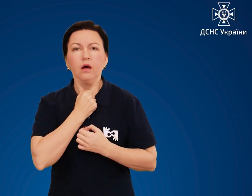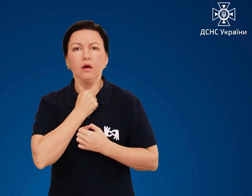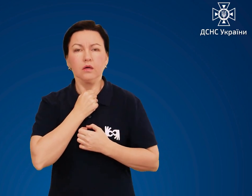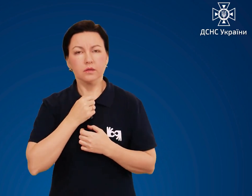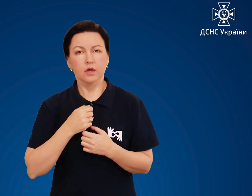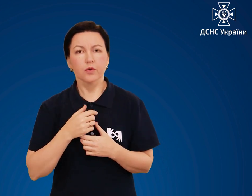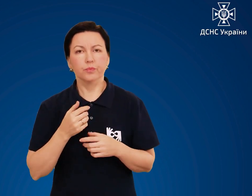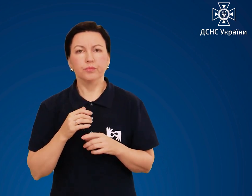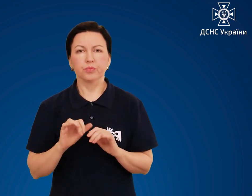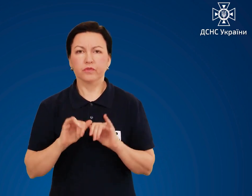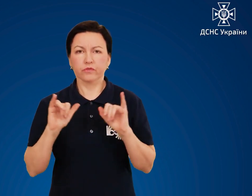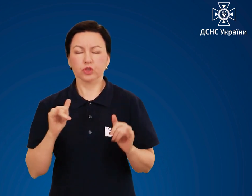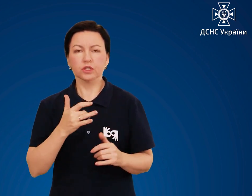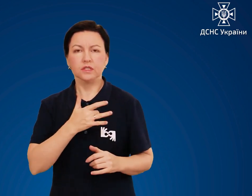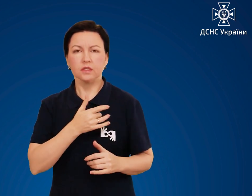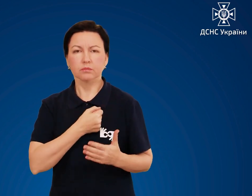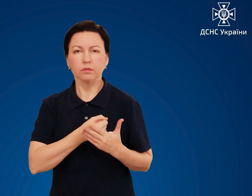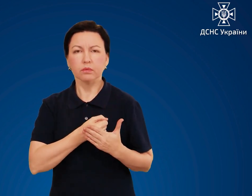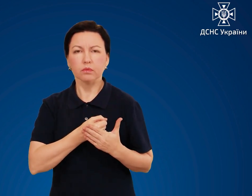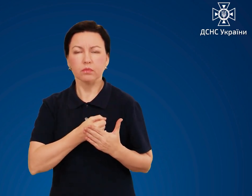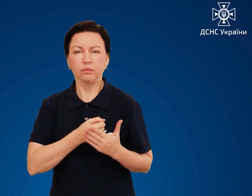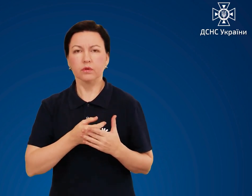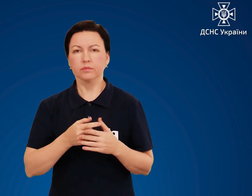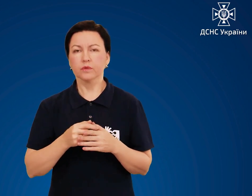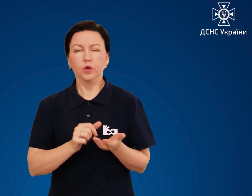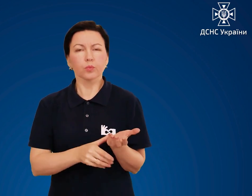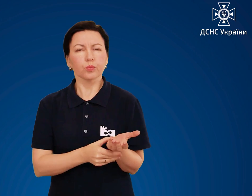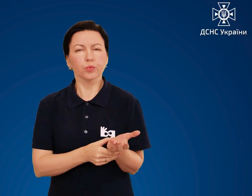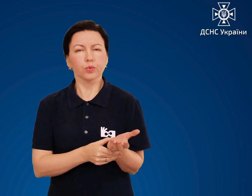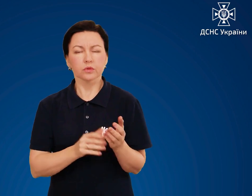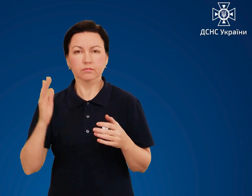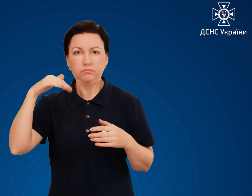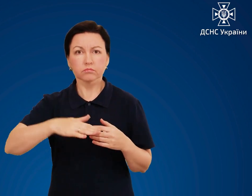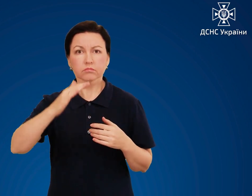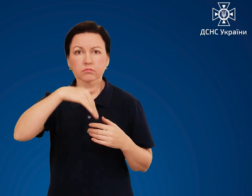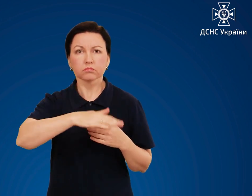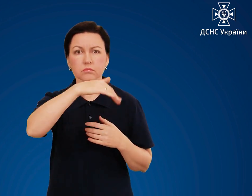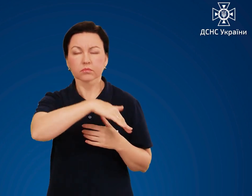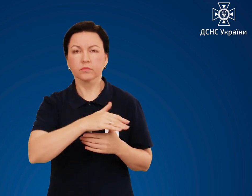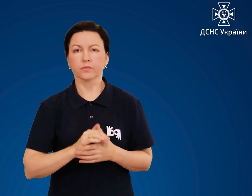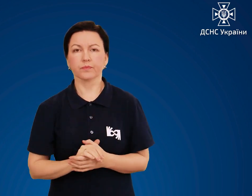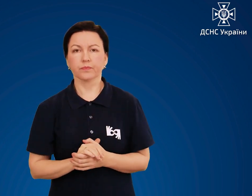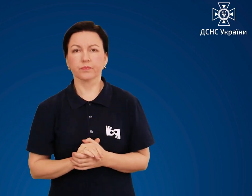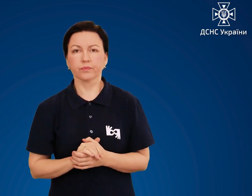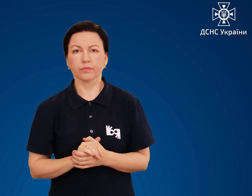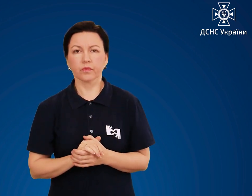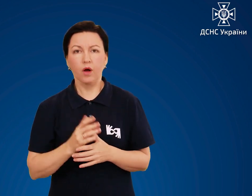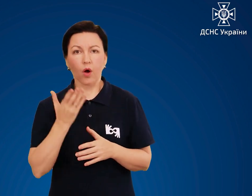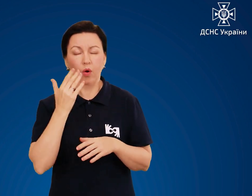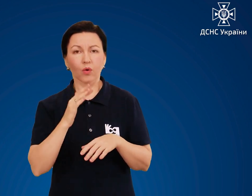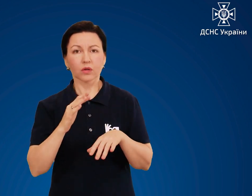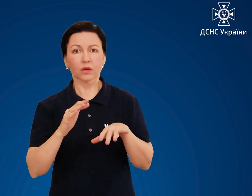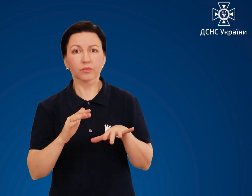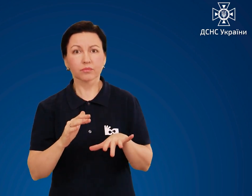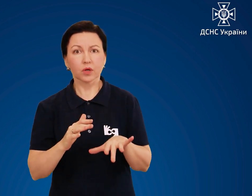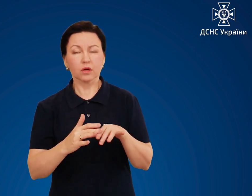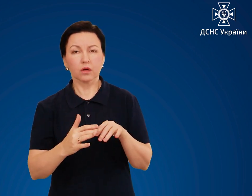Підвищене серцебиття, порушена частота пульсу При контакті з рідким